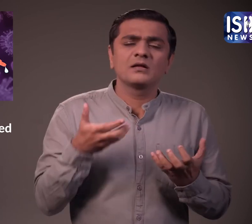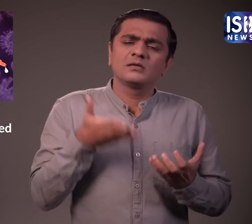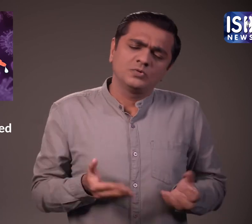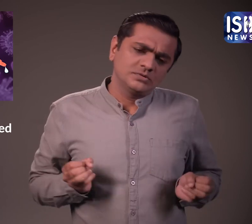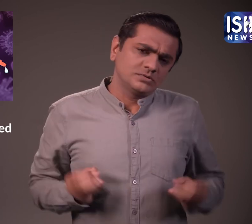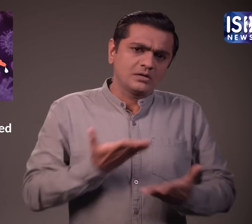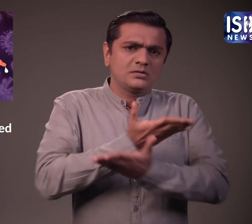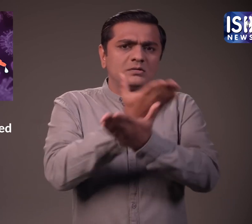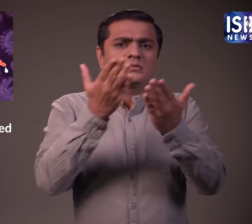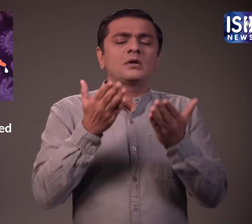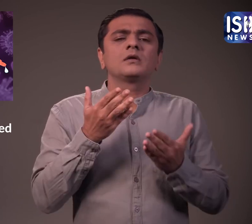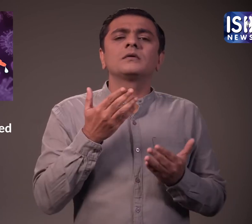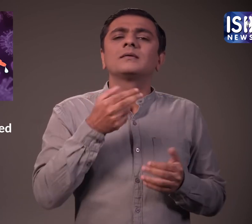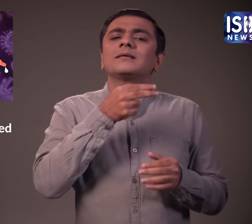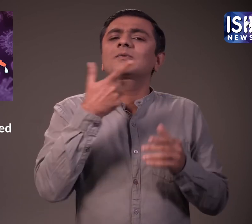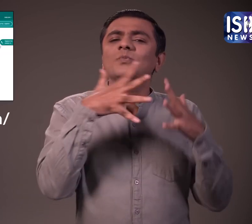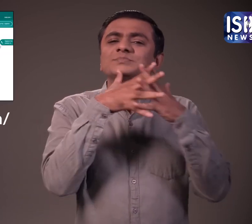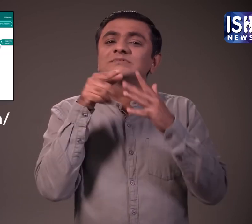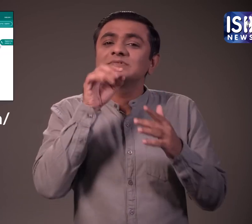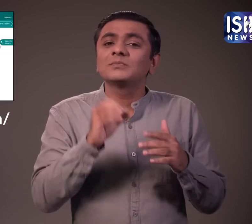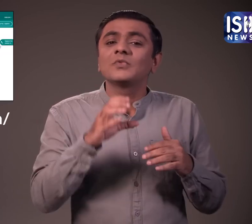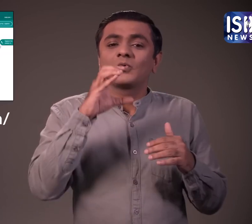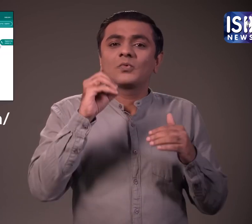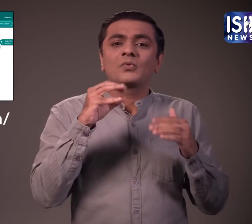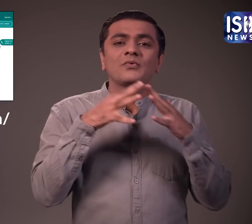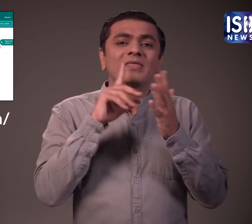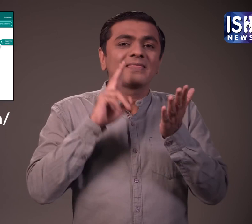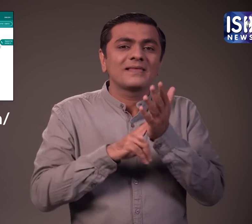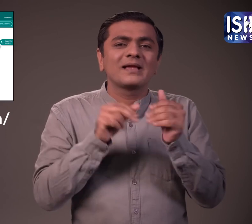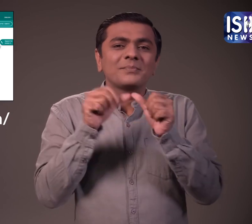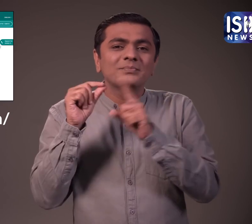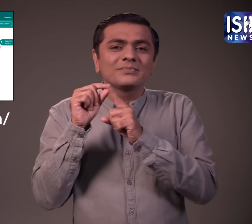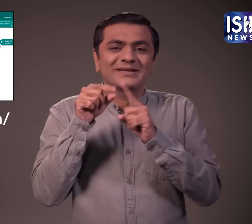लोग कोविन आप के जरिये अपने वैक्सीनेशन स्लोट को बुक कर सकते है